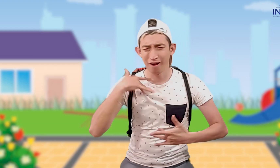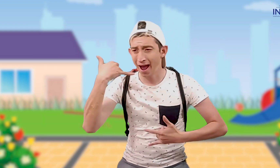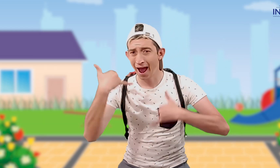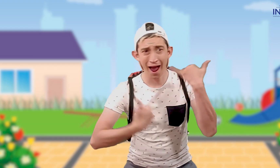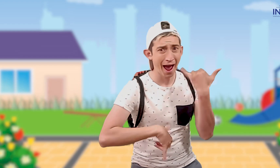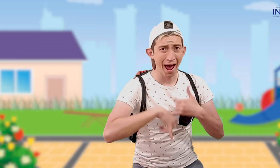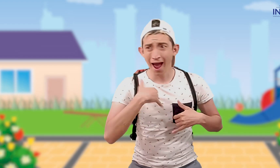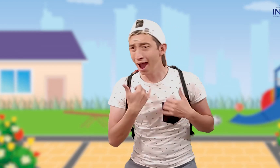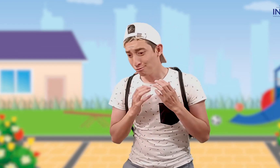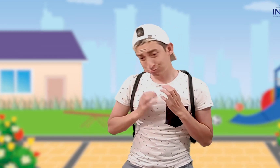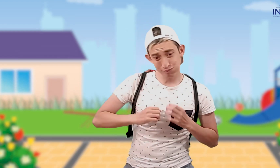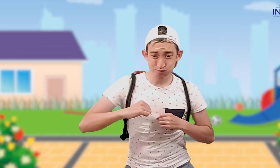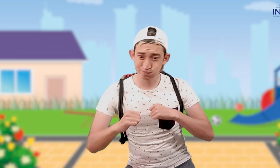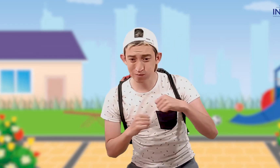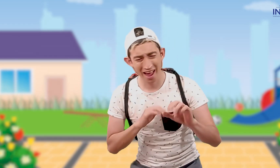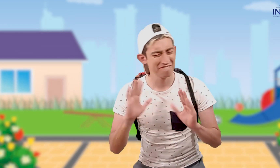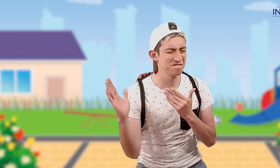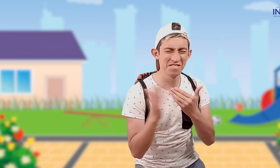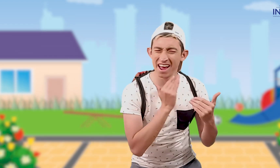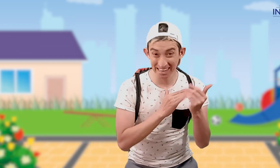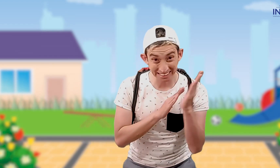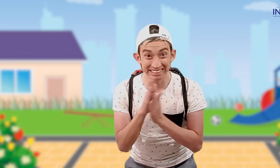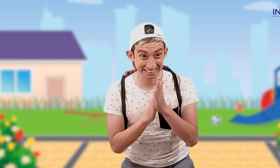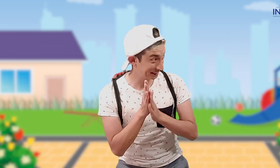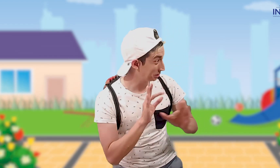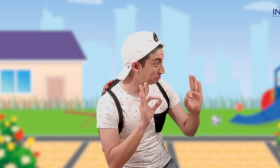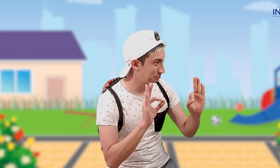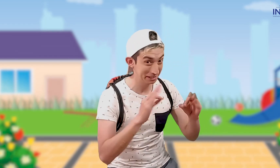Los movimientos son muy fáciles. ¡Empecemos!